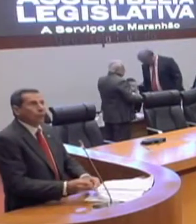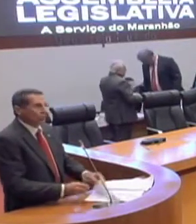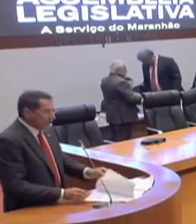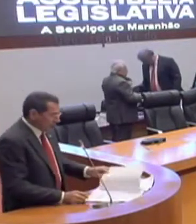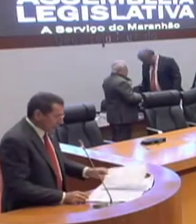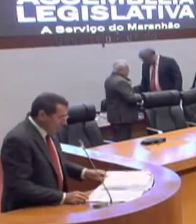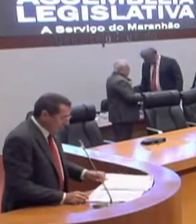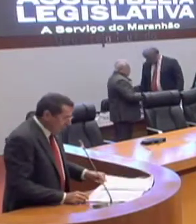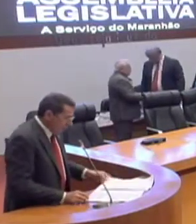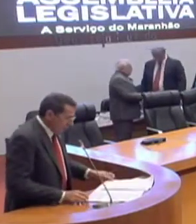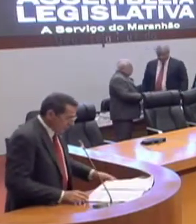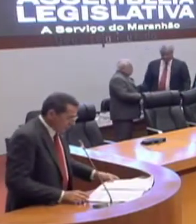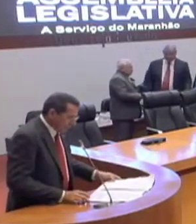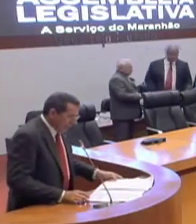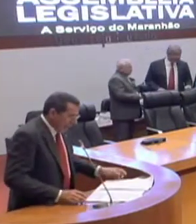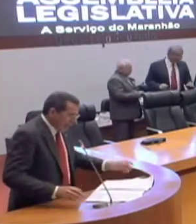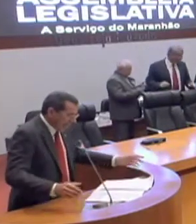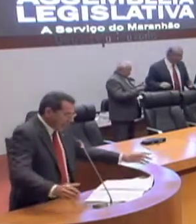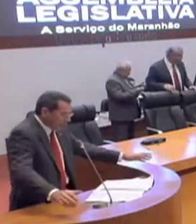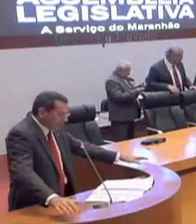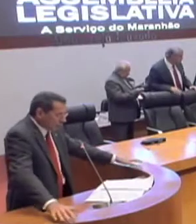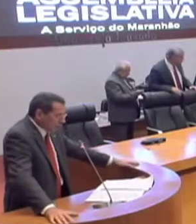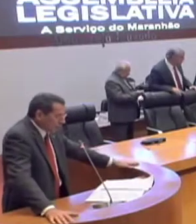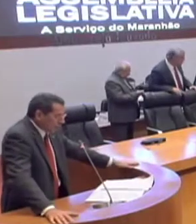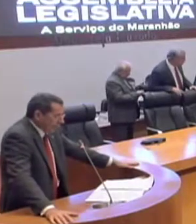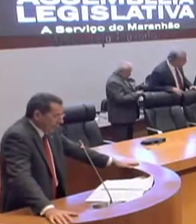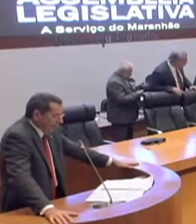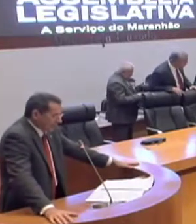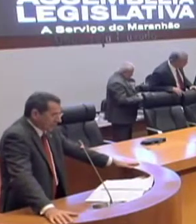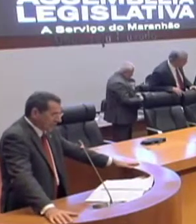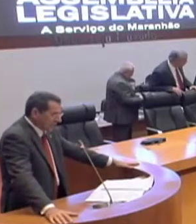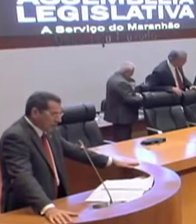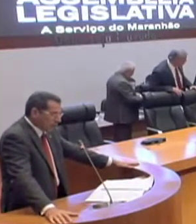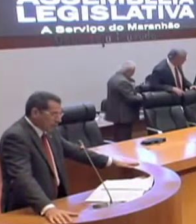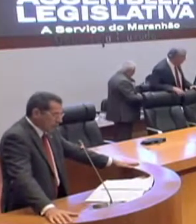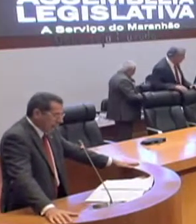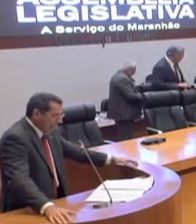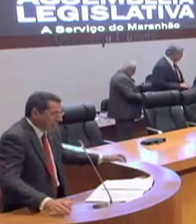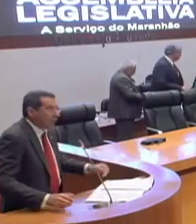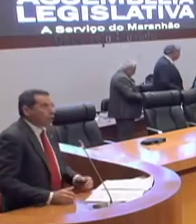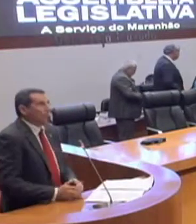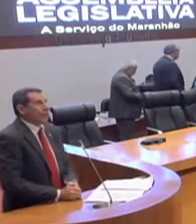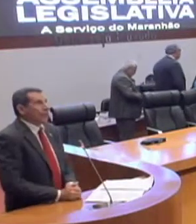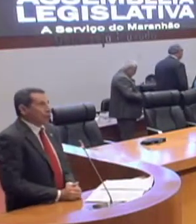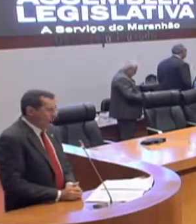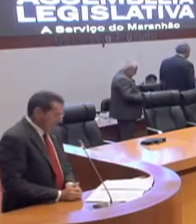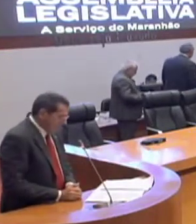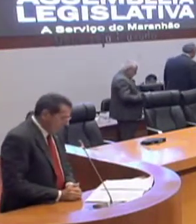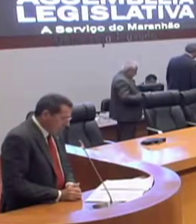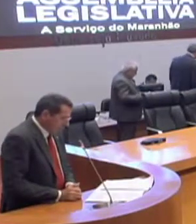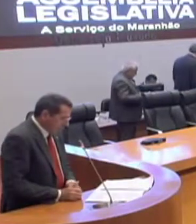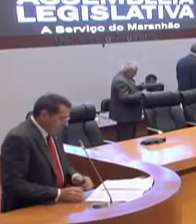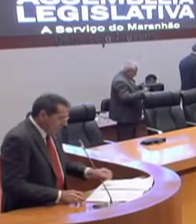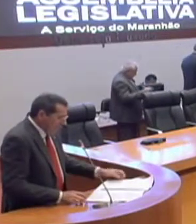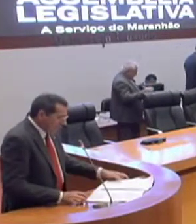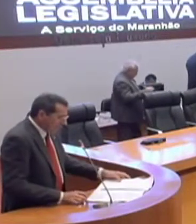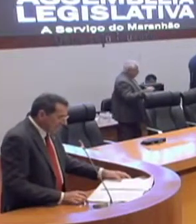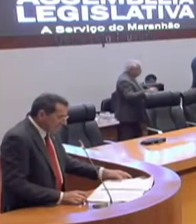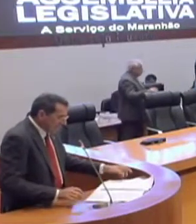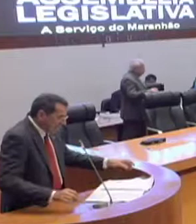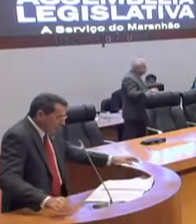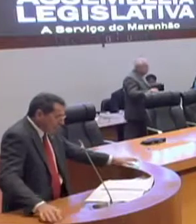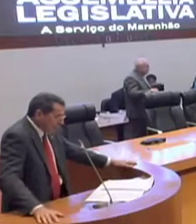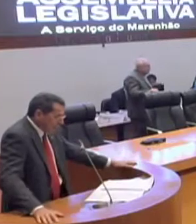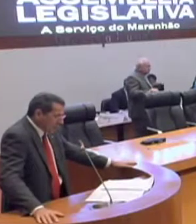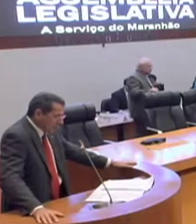da Estrada do Arroz, a lei que institui o dia do servidor da fiscalização agropecuária no Estado do Maranhão, a lei